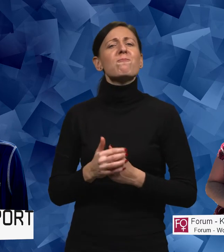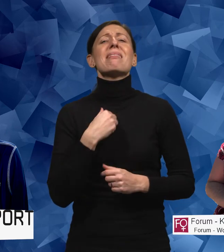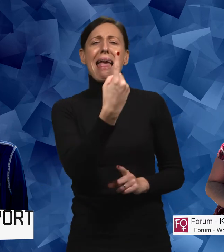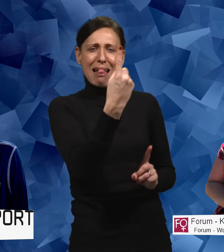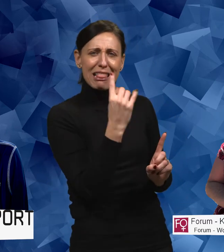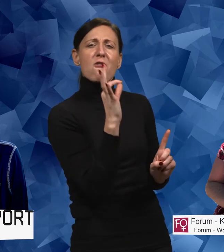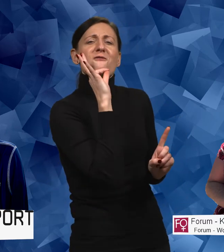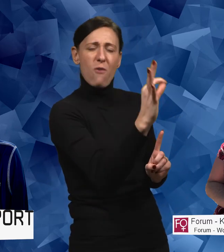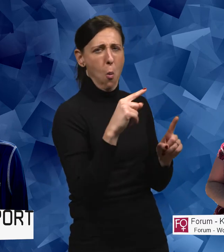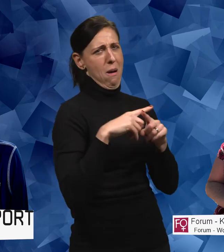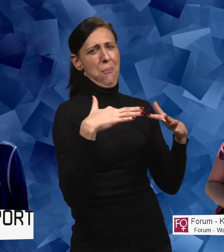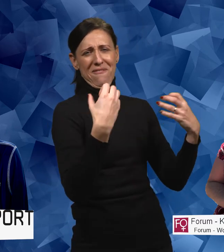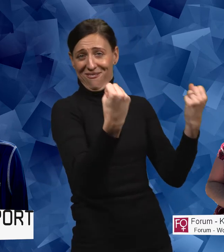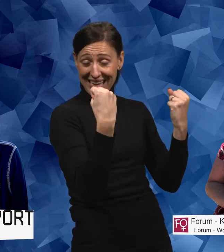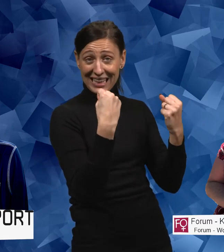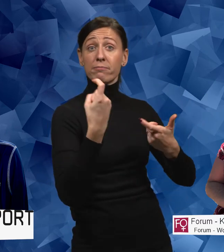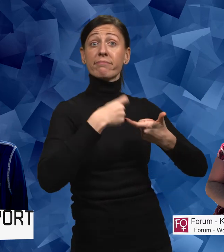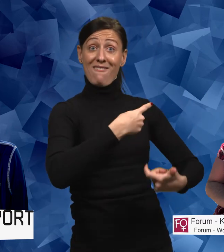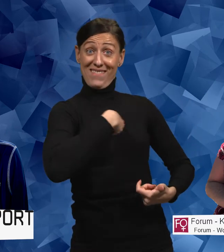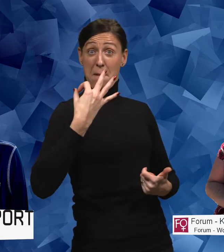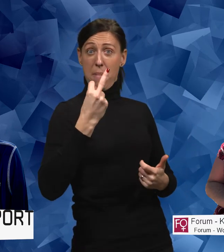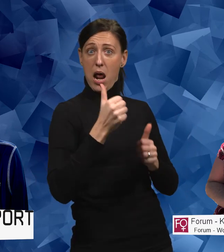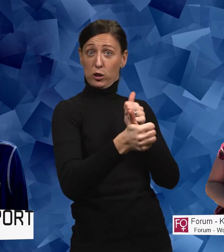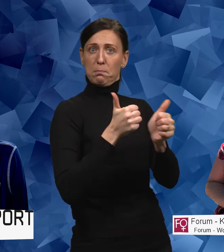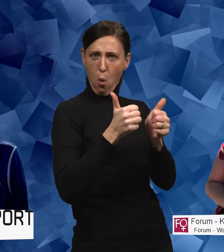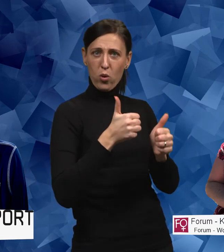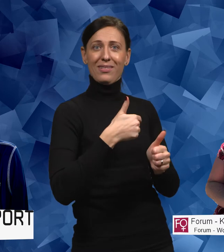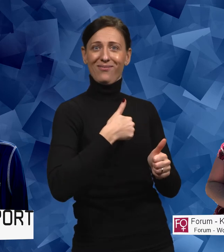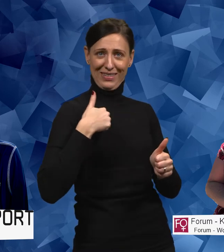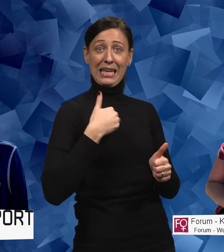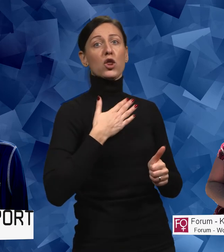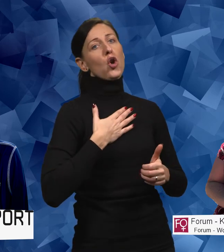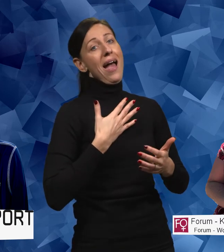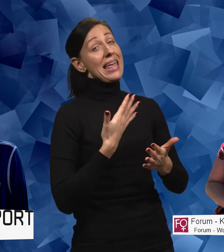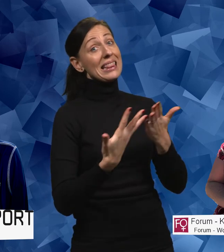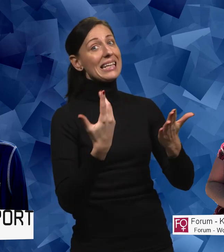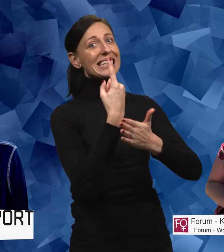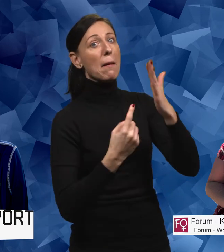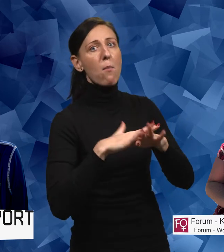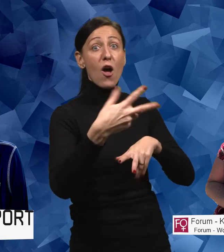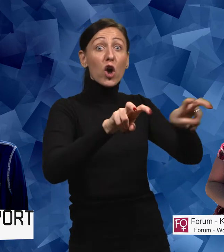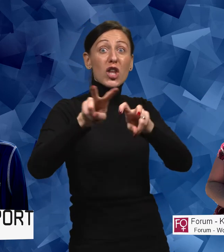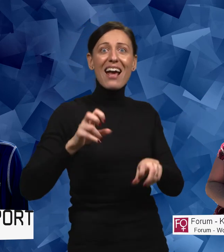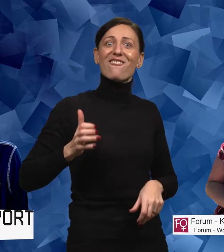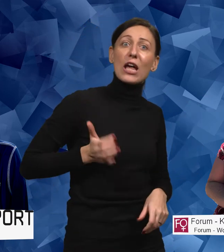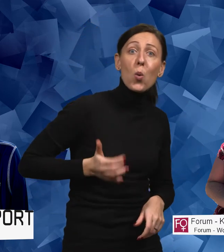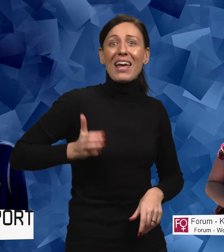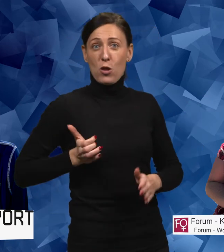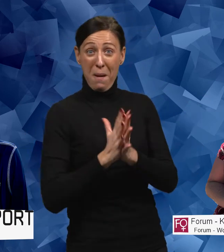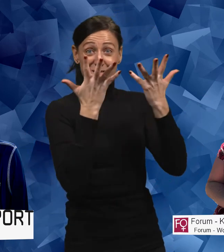fråga till som är väldigt viktig. Vi inom parasporten inser själva att vi är sämre på att rekrytera flickor och kvinnor med funktionsnedsättning.